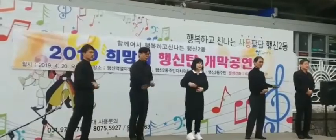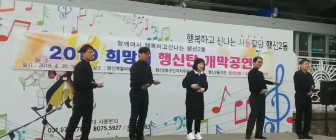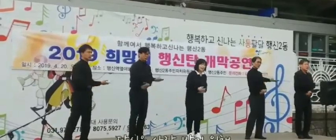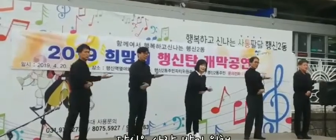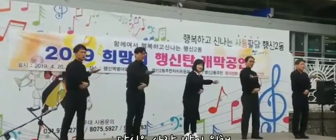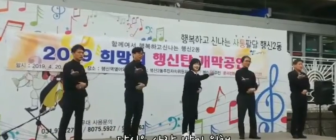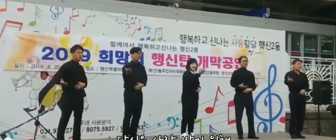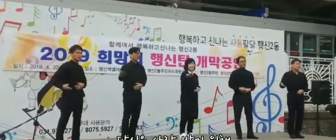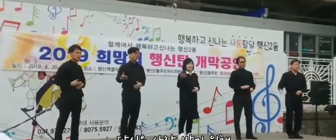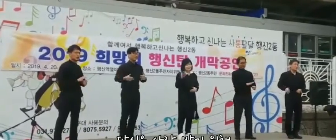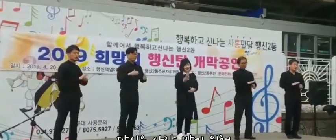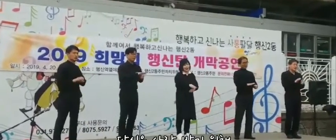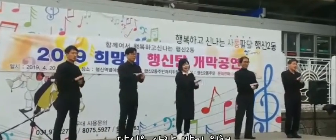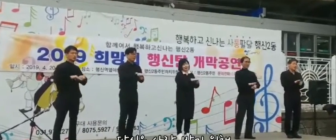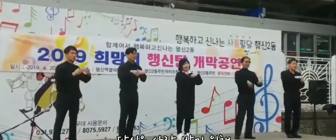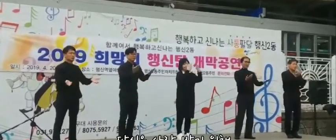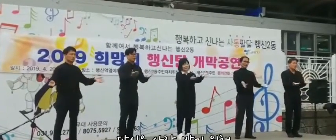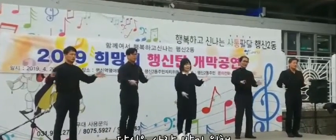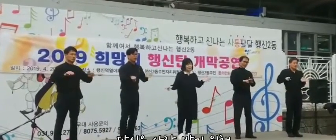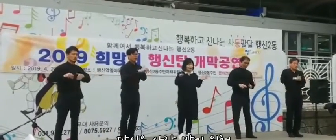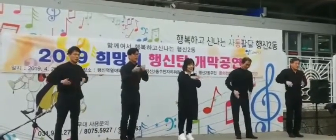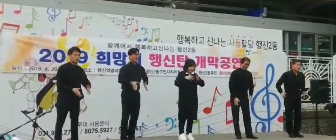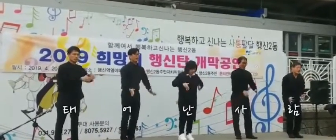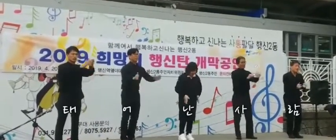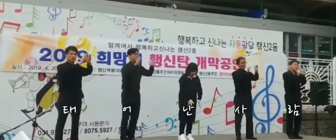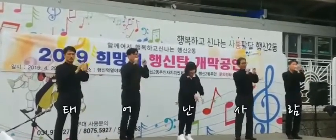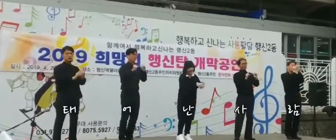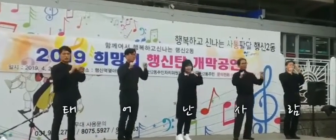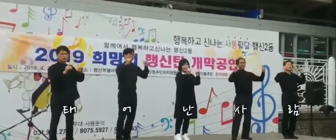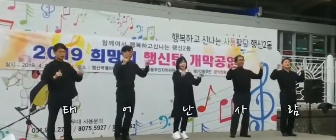당신은 사랑받기 위해 태어난 사람